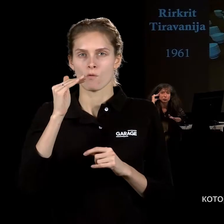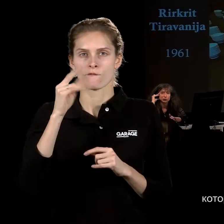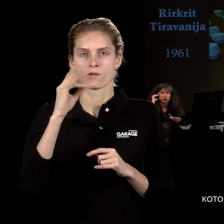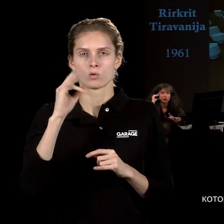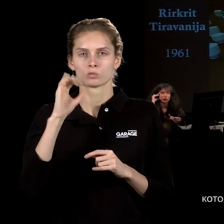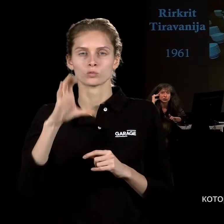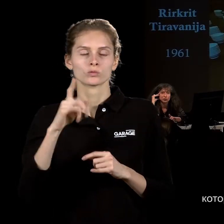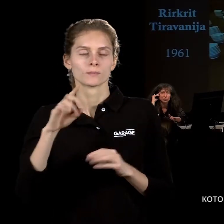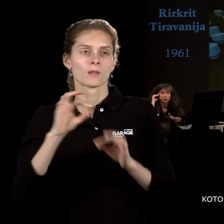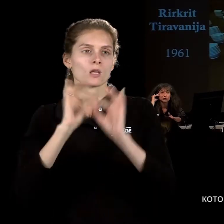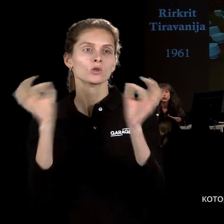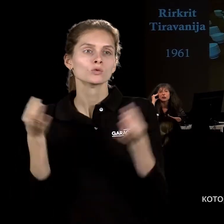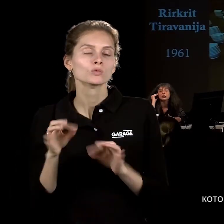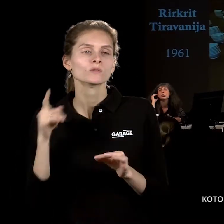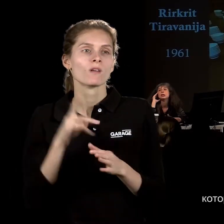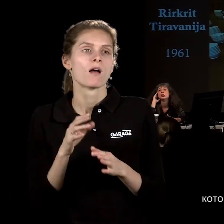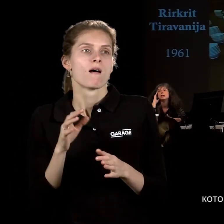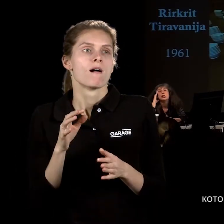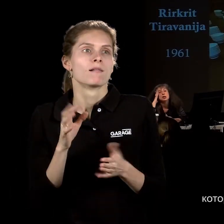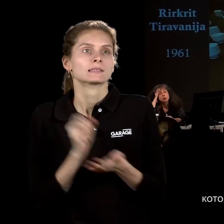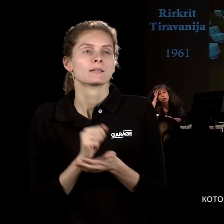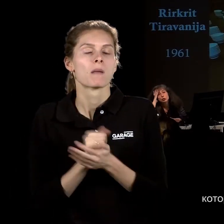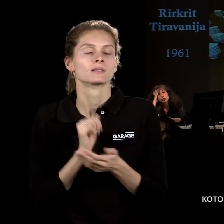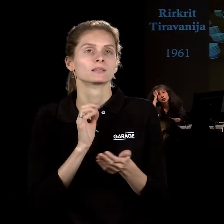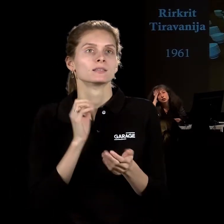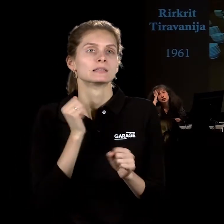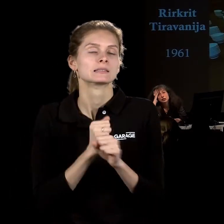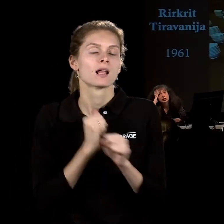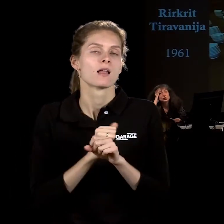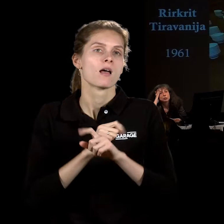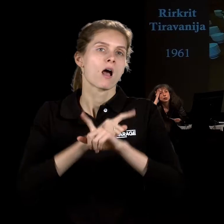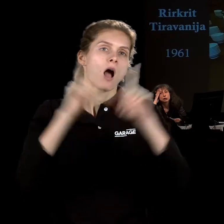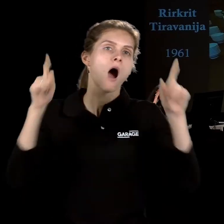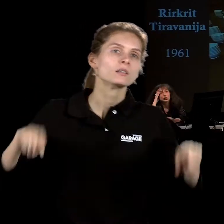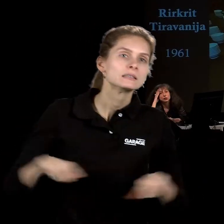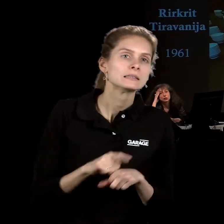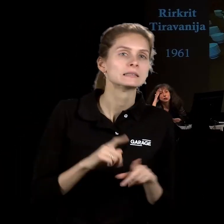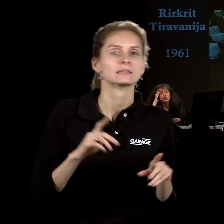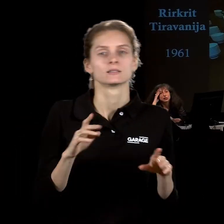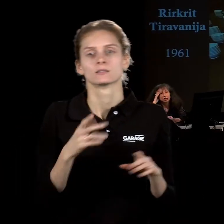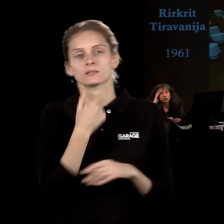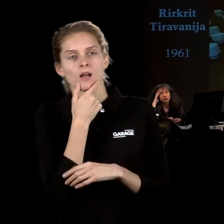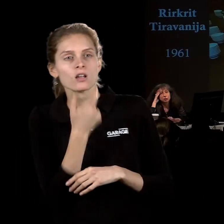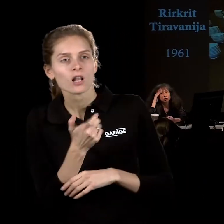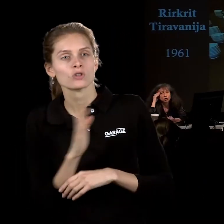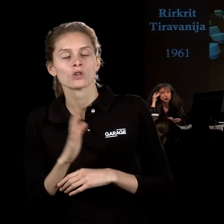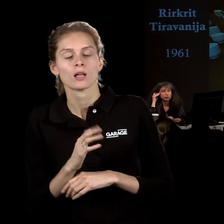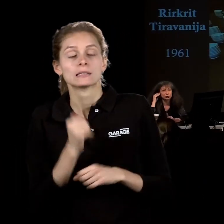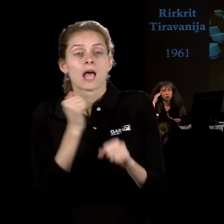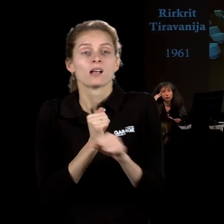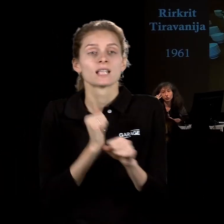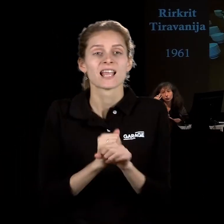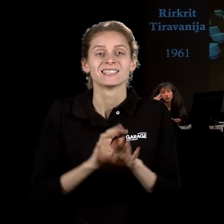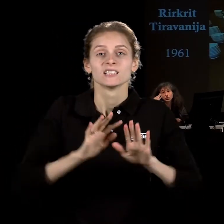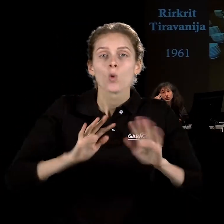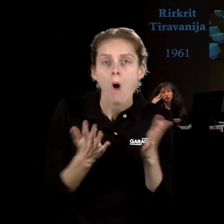оперирует опять-таки не произведениями, не продукцией, не зрелищами, а ситуациями, созданиями ситуаций,